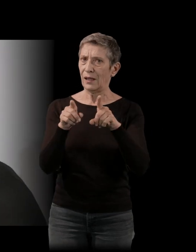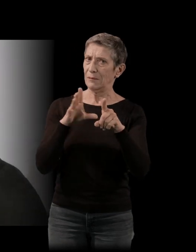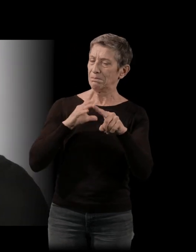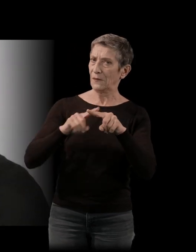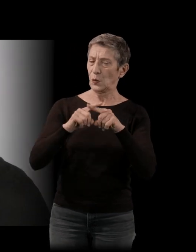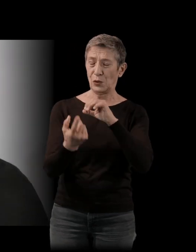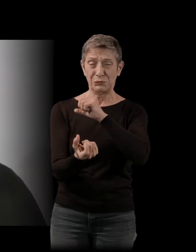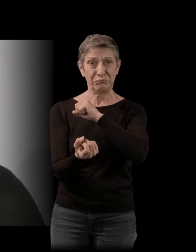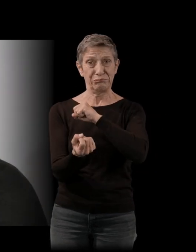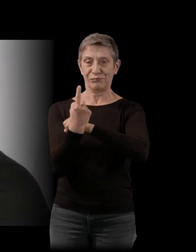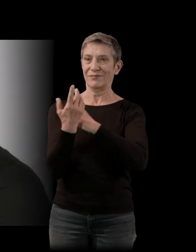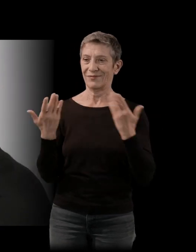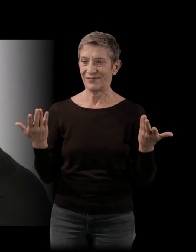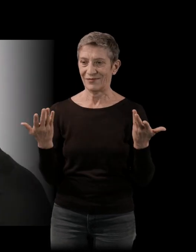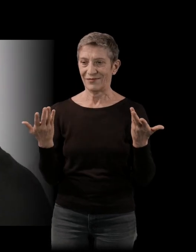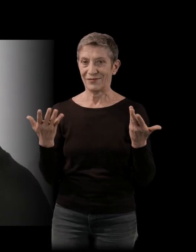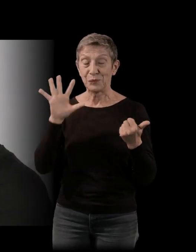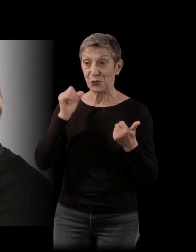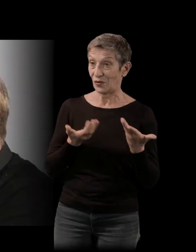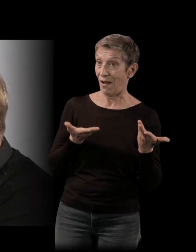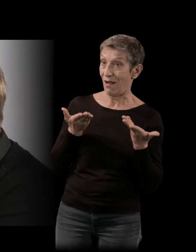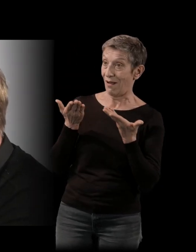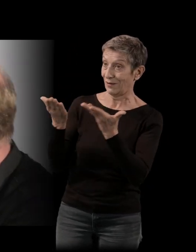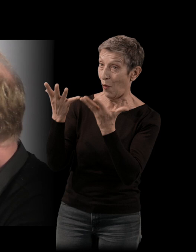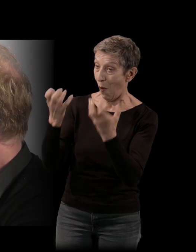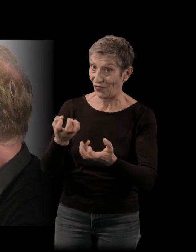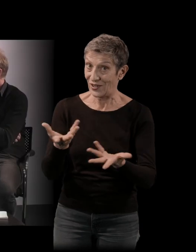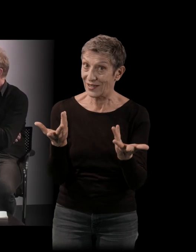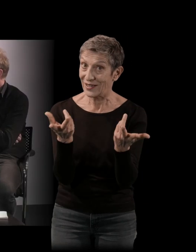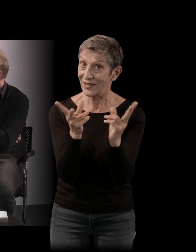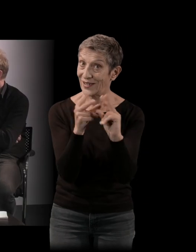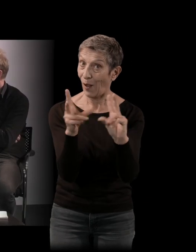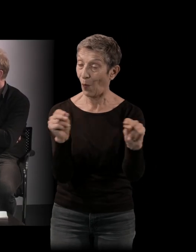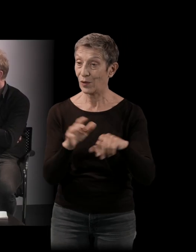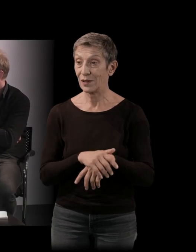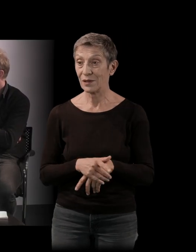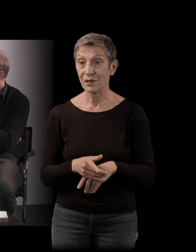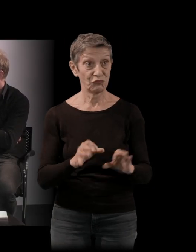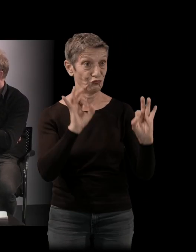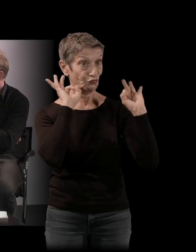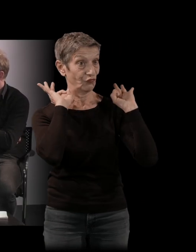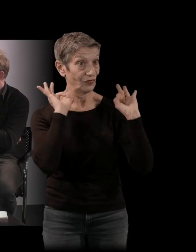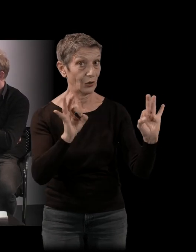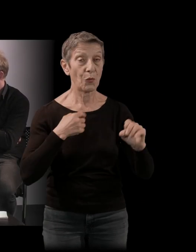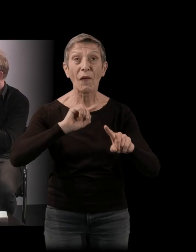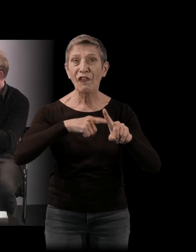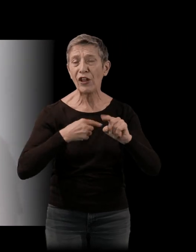qui, je pense, a été à l'origine de l'envie de parler de tout ça. Vous pouvez peut-être l'évoquer. Exactement. C'est vrai que quand j'ai vu ce film, y a 20, 25 ans,